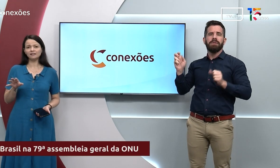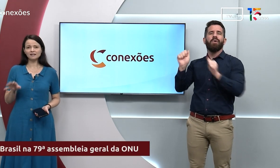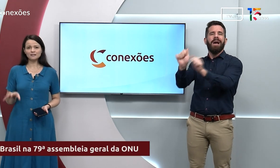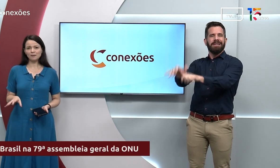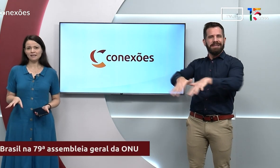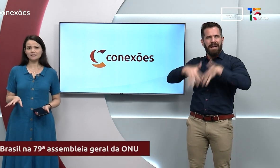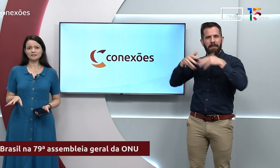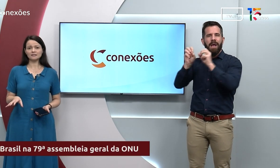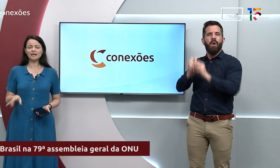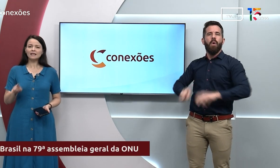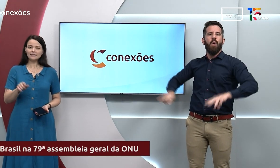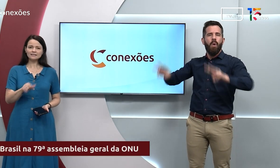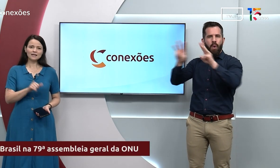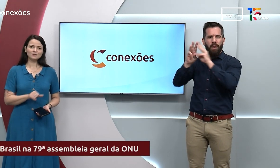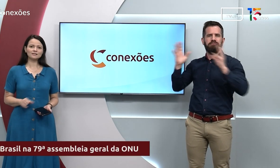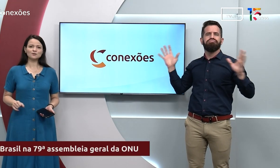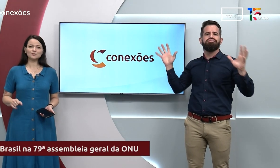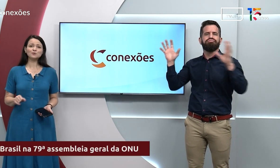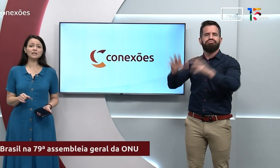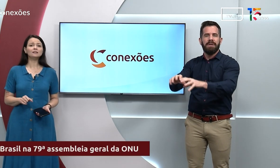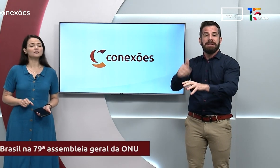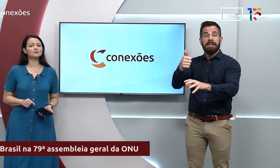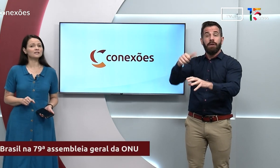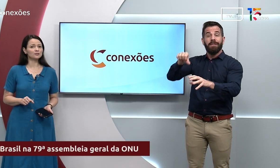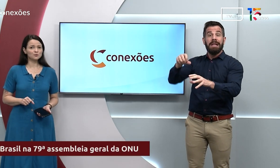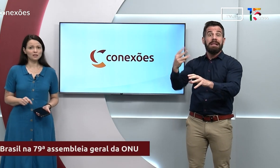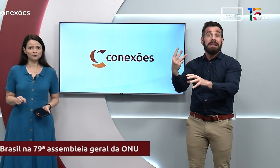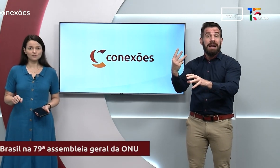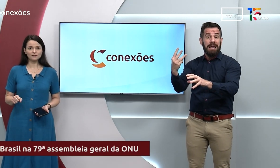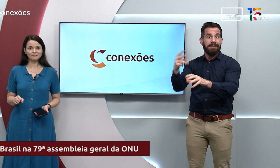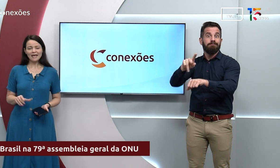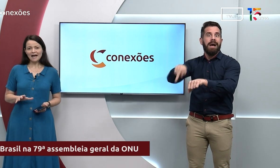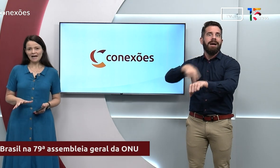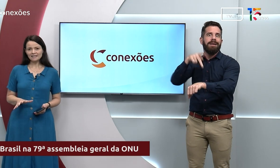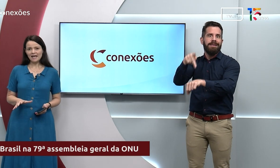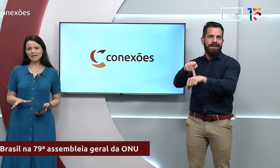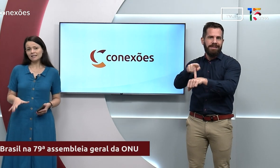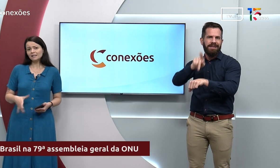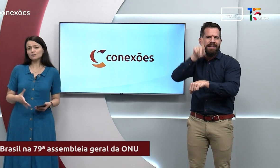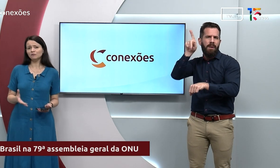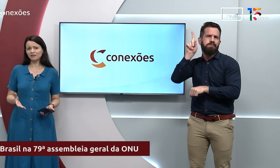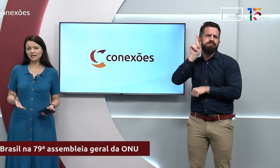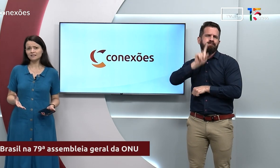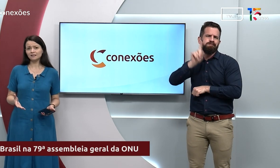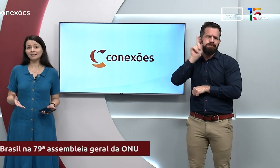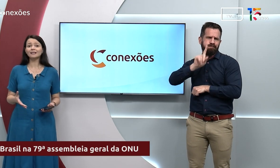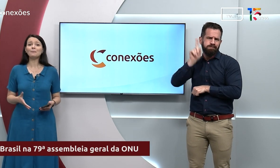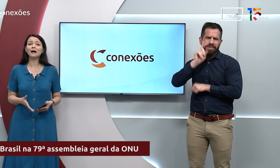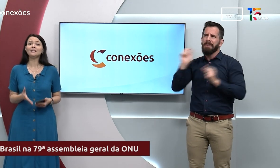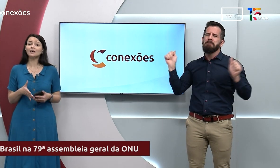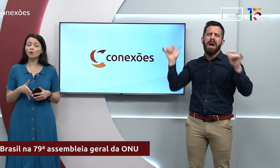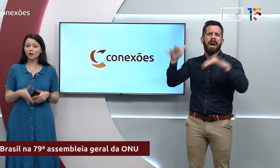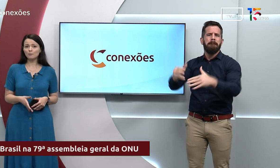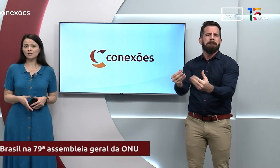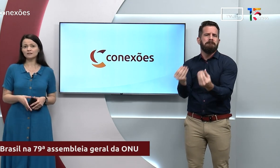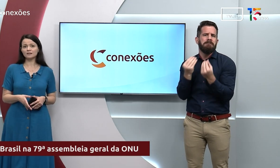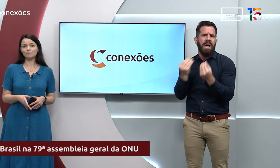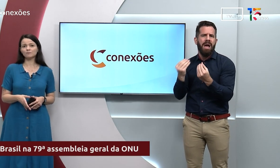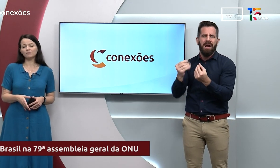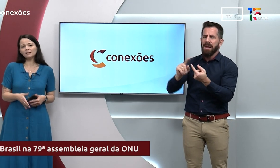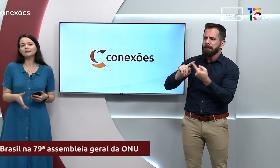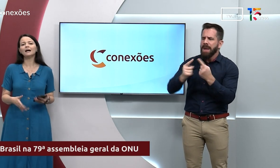193 países na sede das Nações Unidas, nos Estados Unidos. A ideia é que eles conversem e trabalhem em